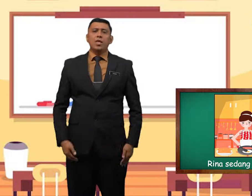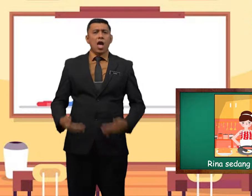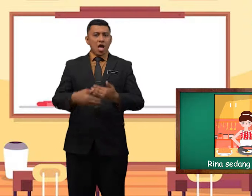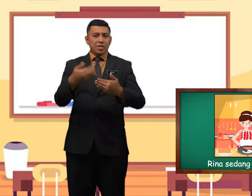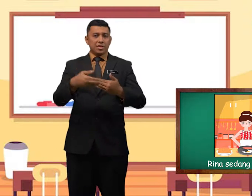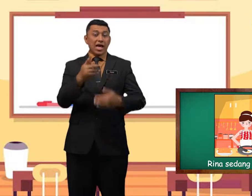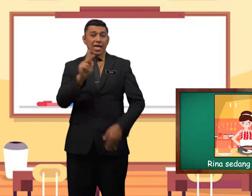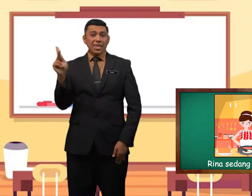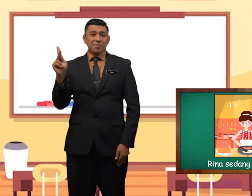Senang kan?